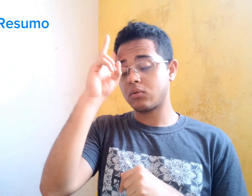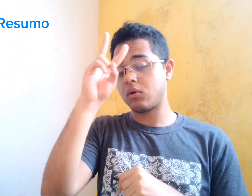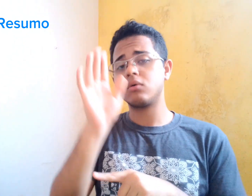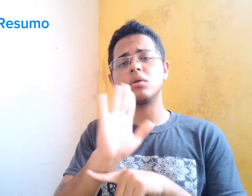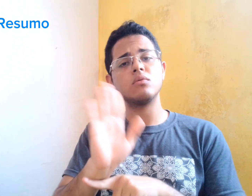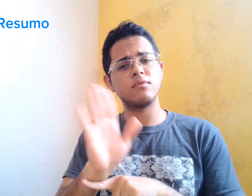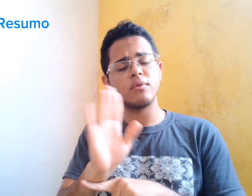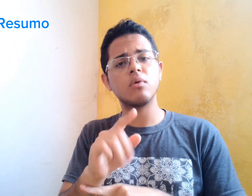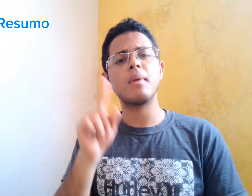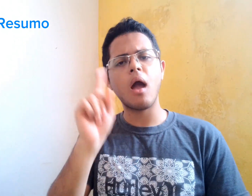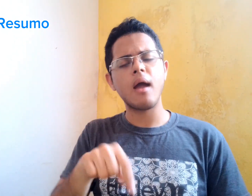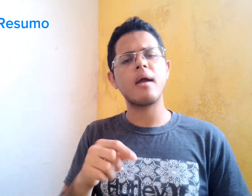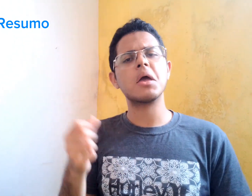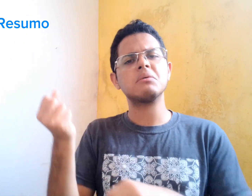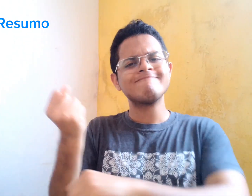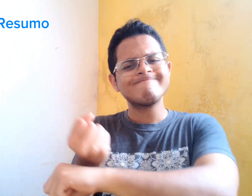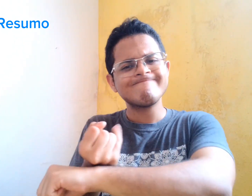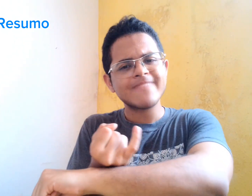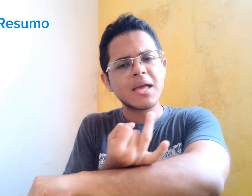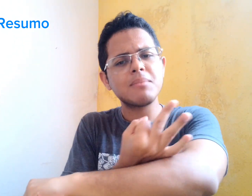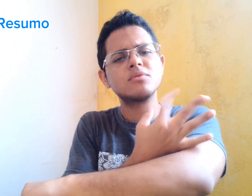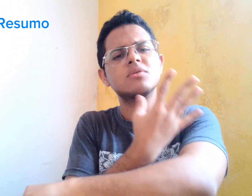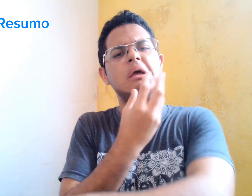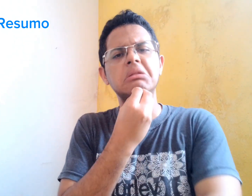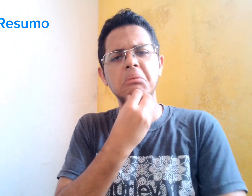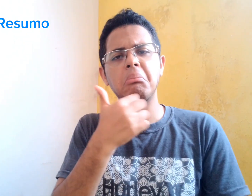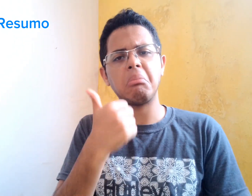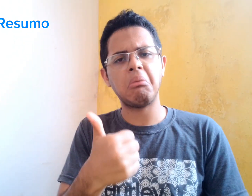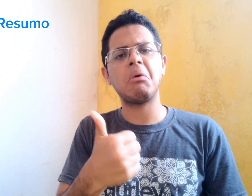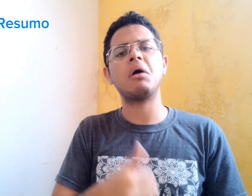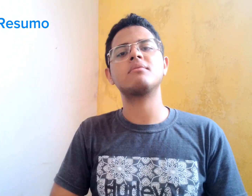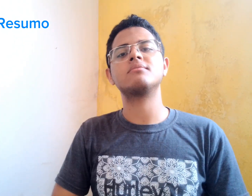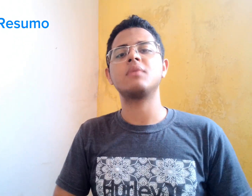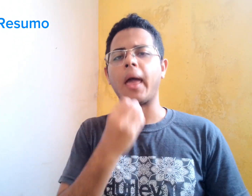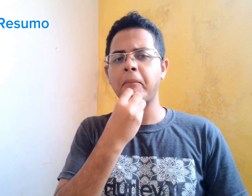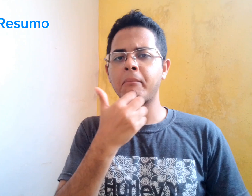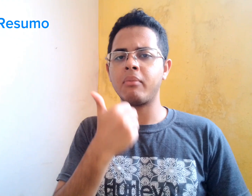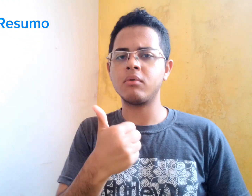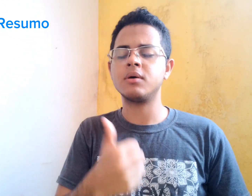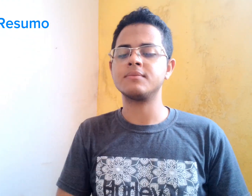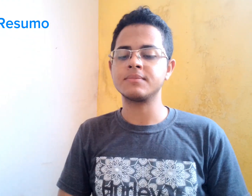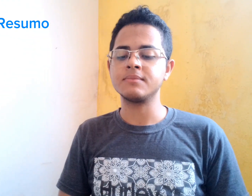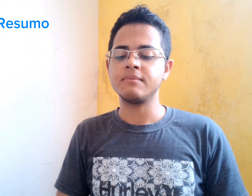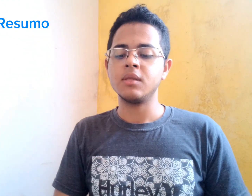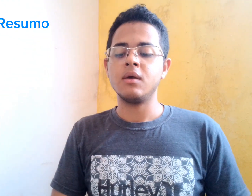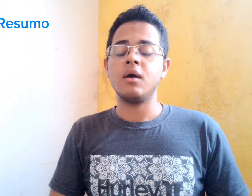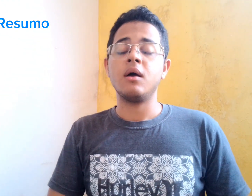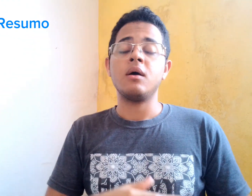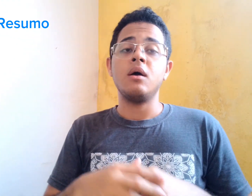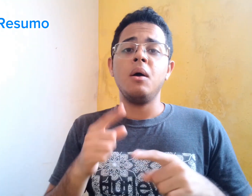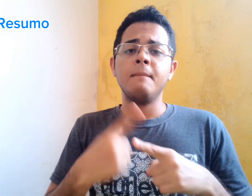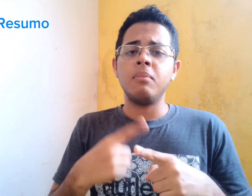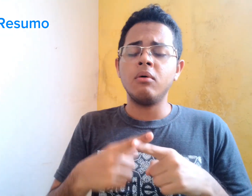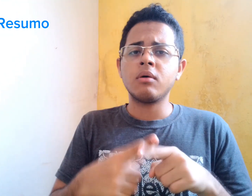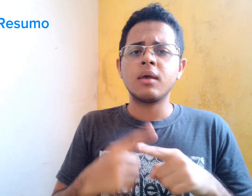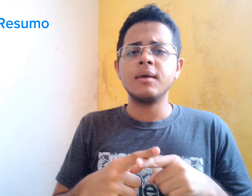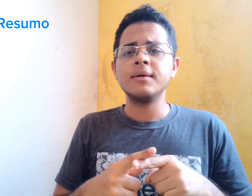Todo o filme... Ele é um filme emocionante. Muito bom. Porque...